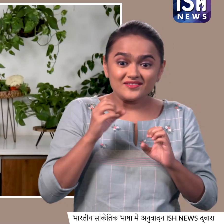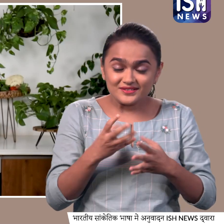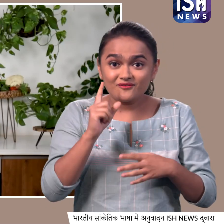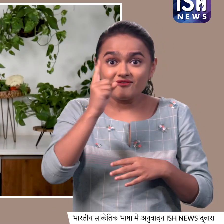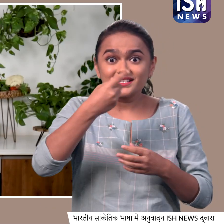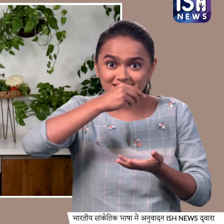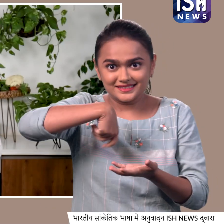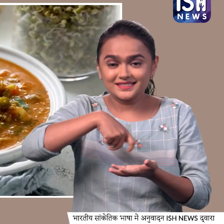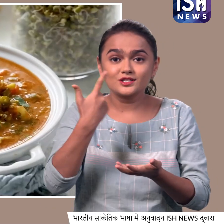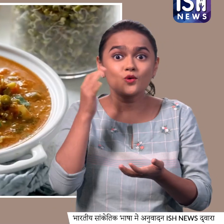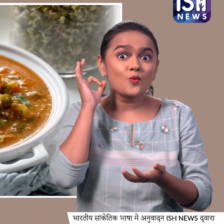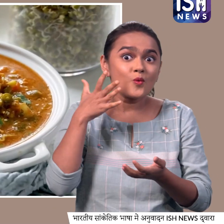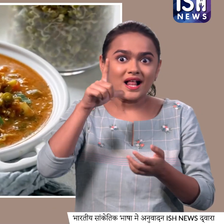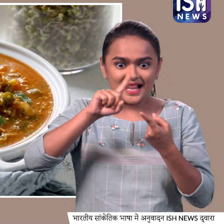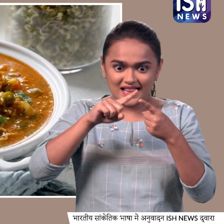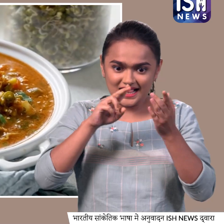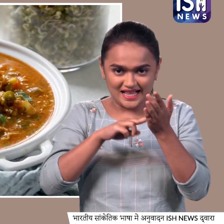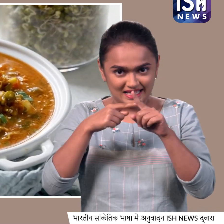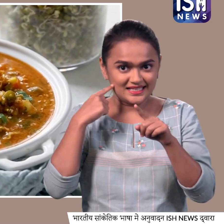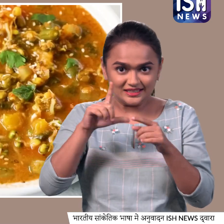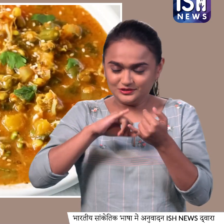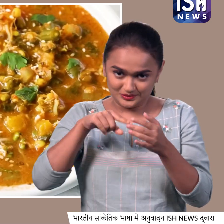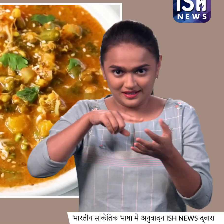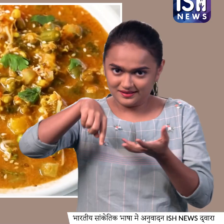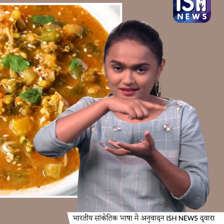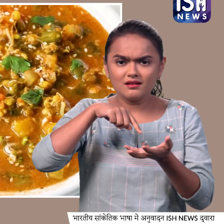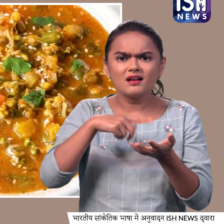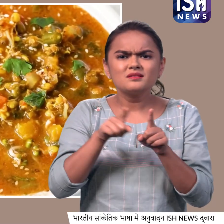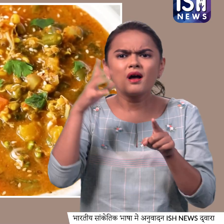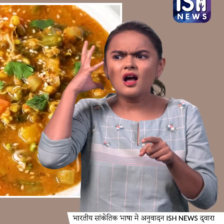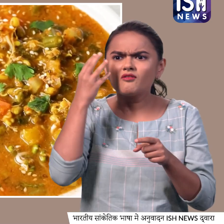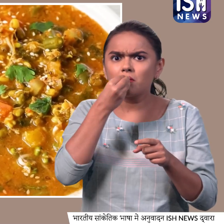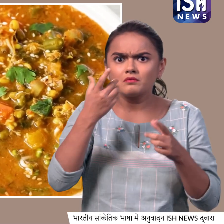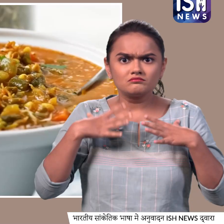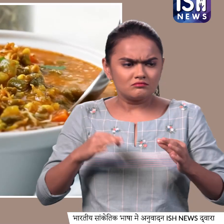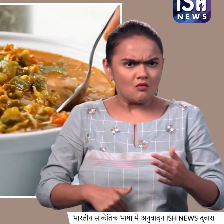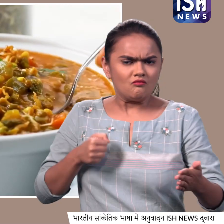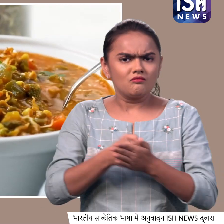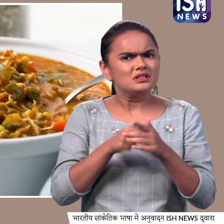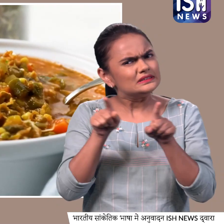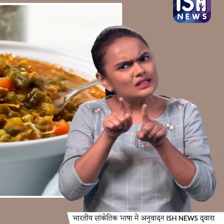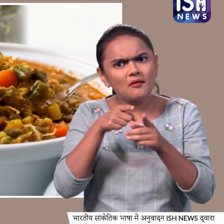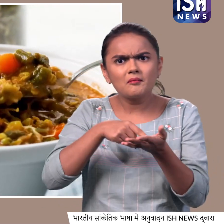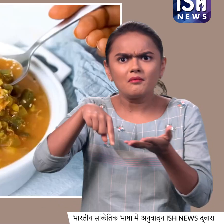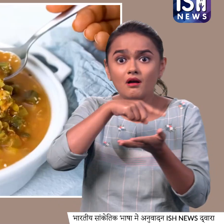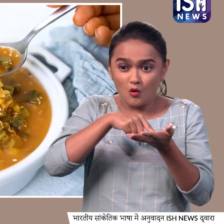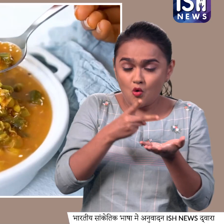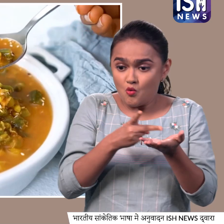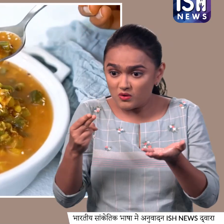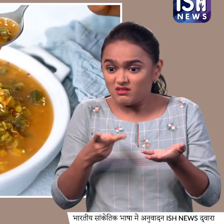रेसिपी जो है गोल्डेन लेंटल स्टू ये आप एक कम्प्लीट मील की तरह खा सकते हैं इसके साथ और कुछ बनाने के